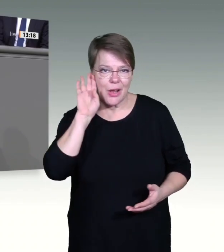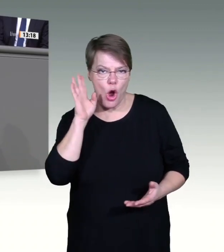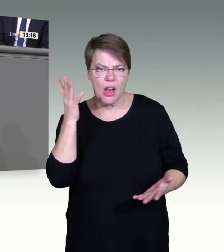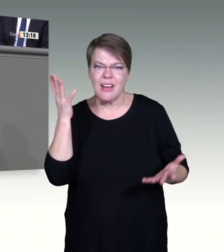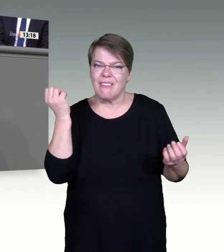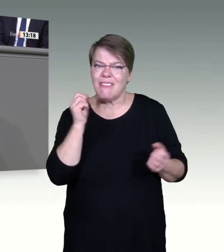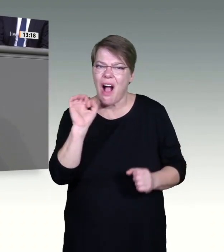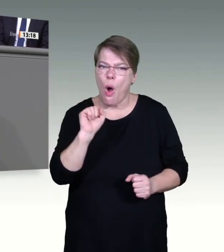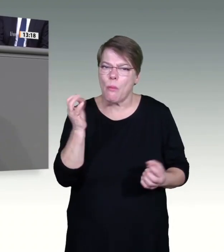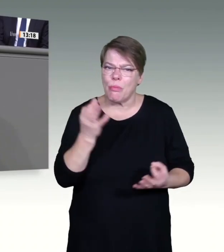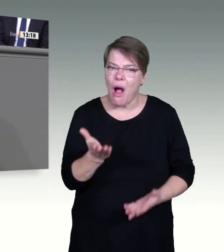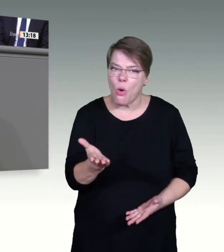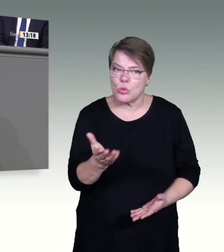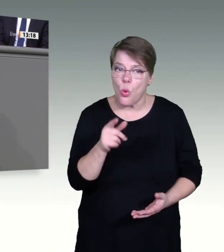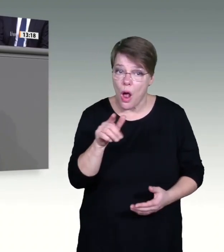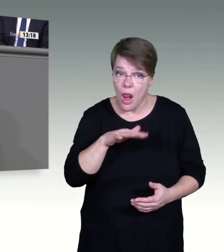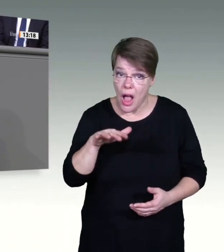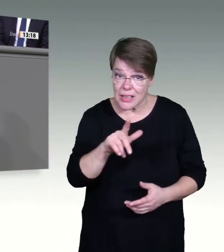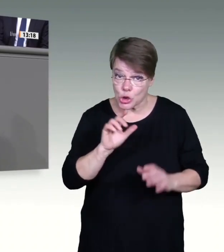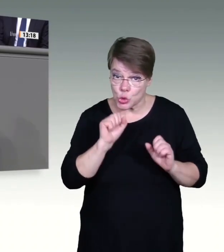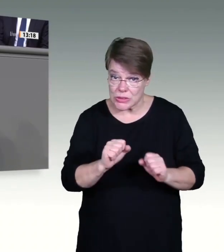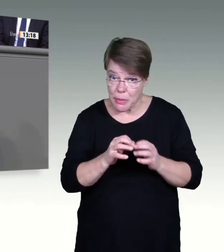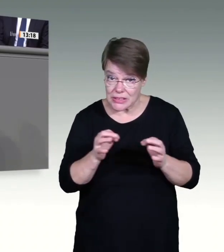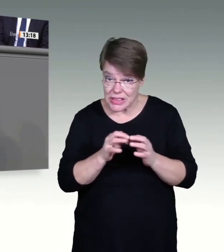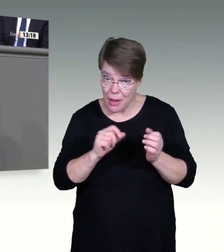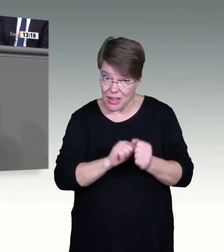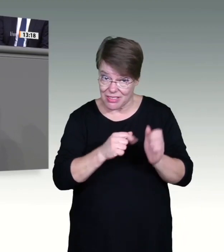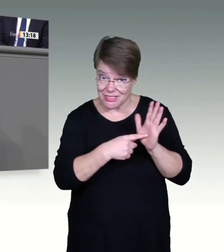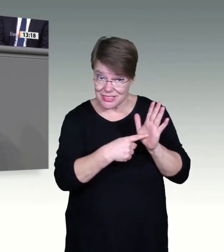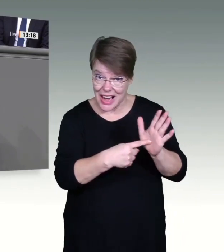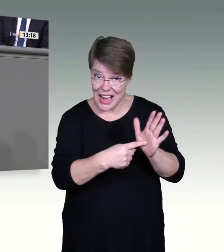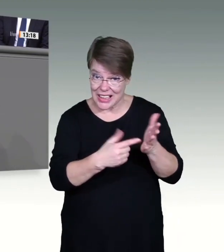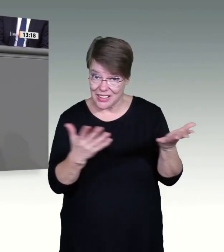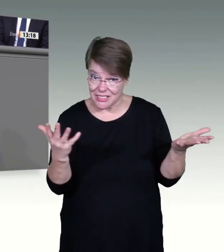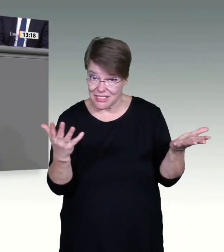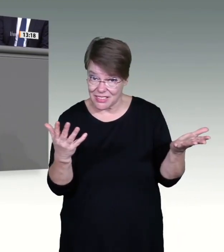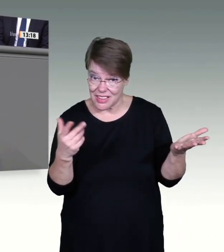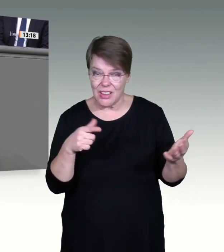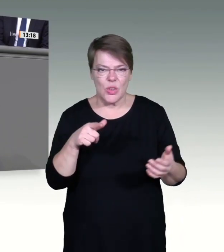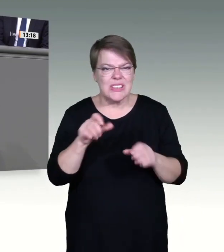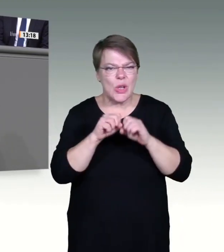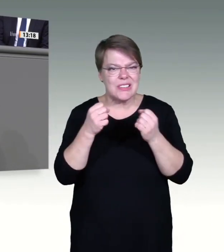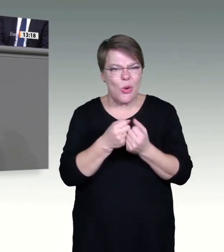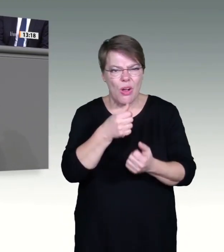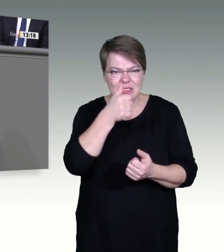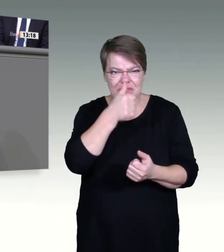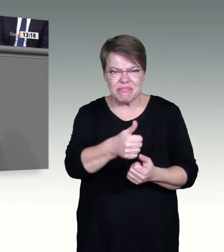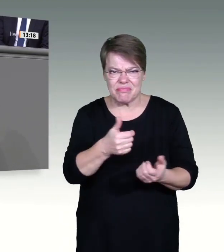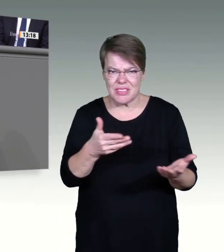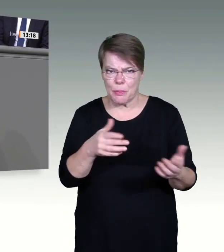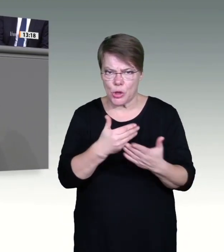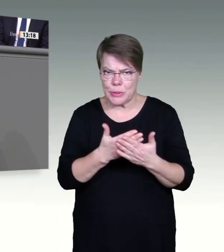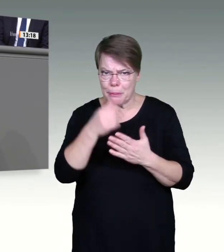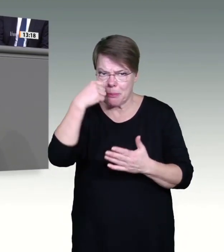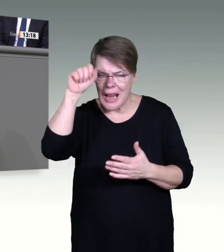minimieren. Aber warum statuieren Sie diese Impfpflicht dann nicht für den Kita-Bereich, für Schulen? Sind Ihnen Kinder weniger wert? Kein Wort in diesem Gesetzentwurf,